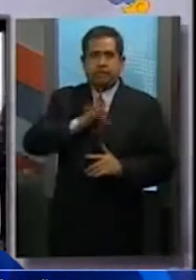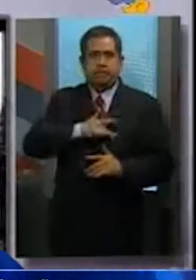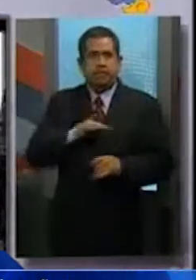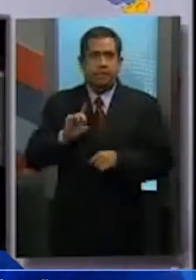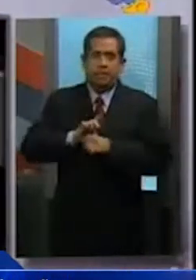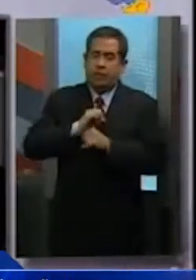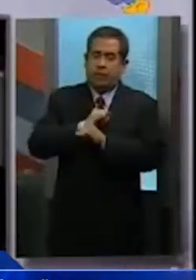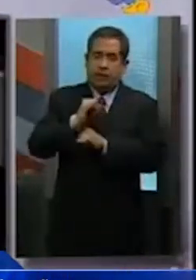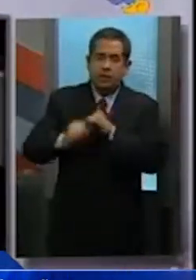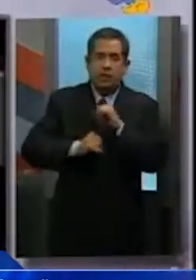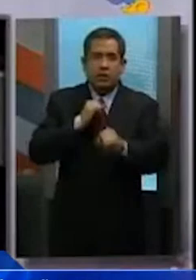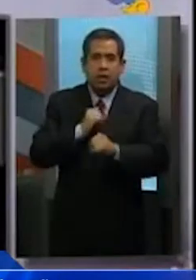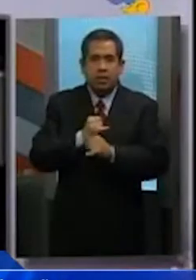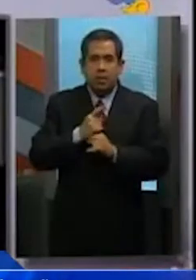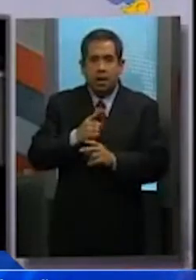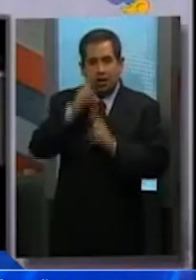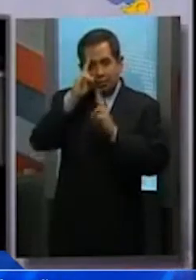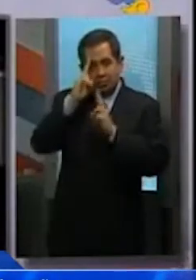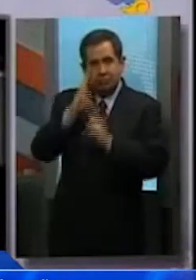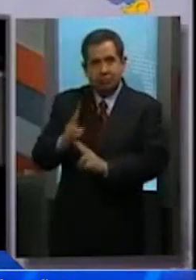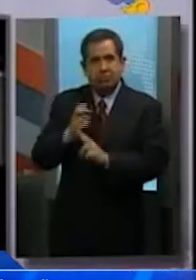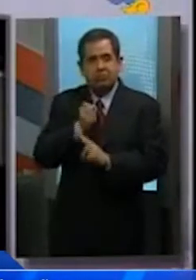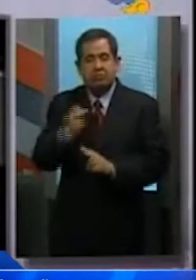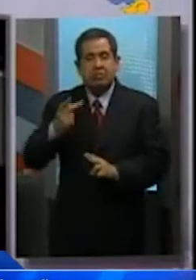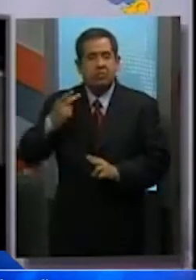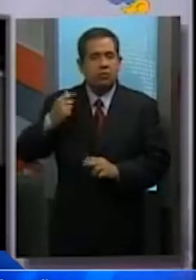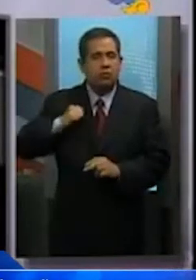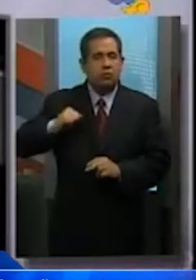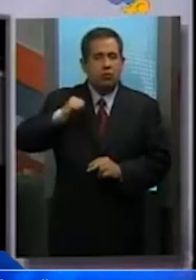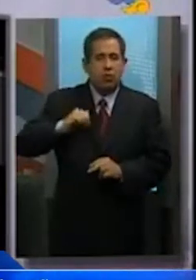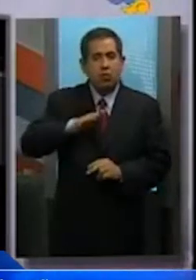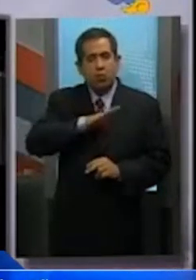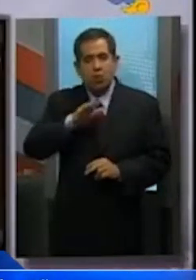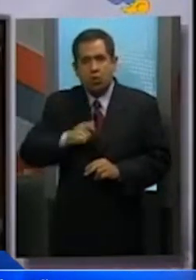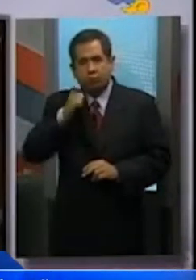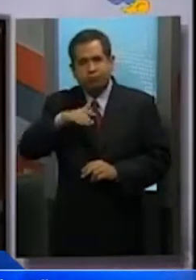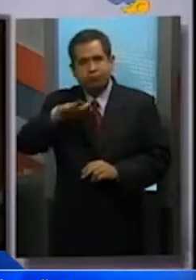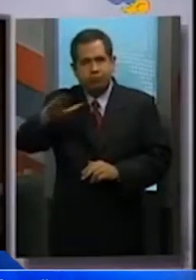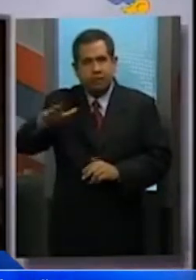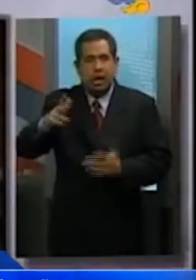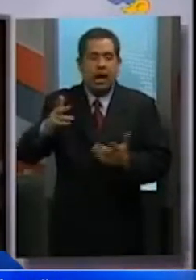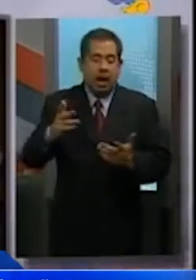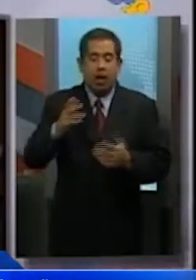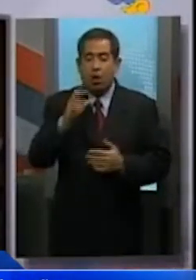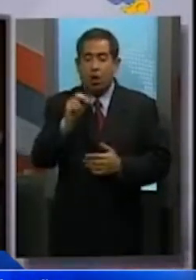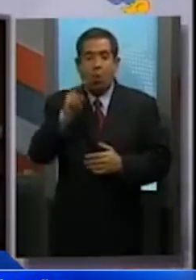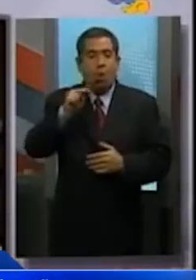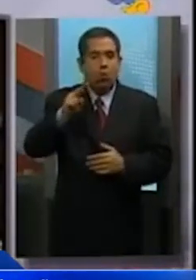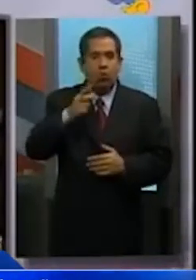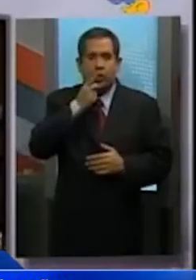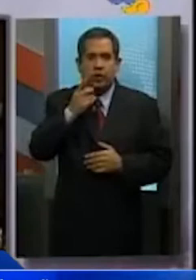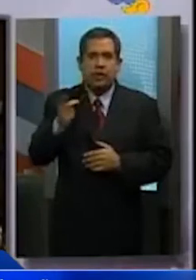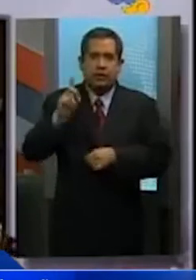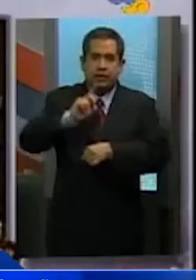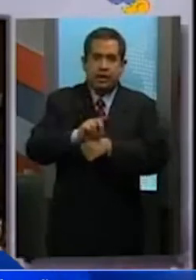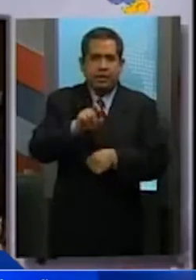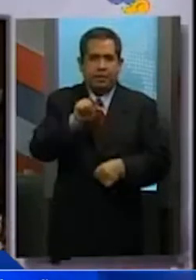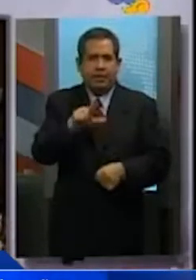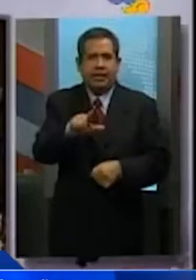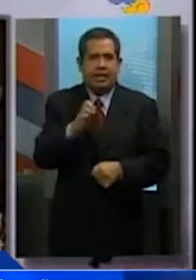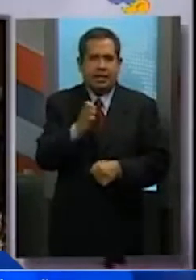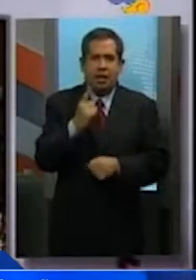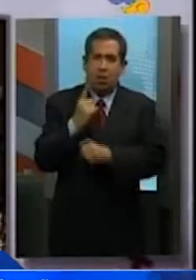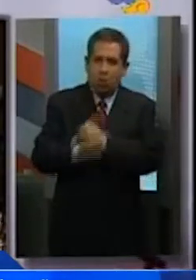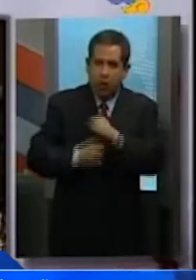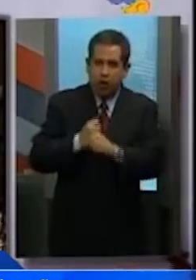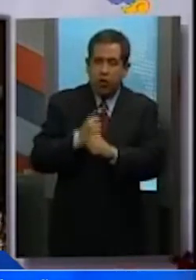Conmemoración en Memoria de las Víctimas del Holocausto, que por disposición de la Asamblea General de las Naciones Unidas se celebra el 27 de enero